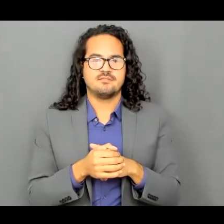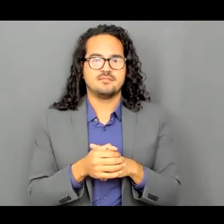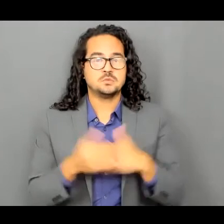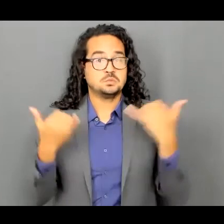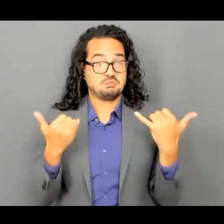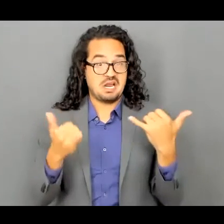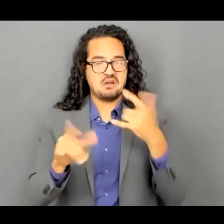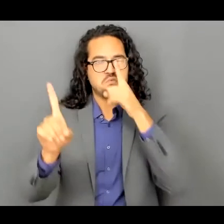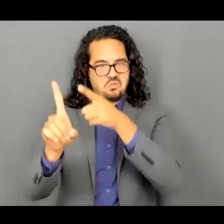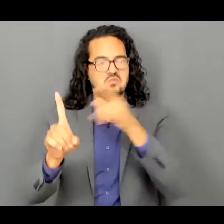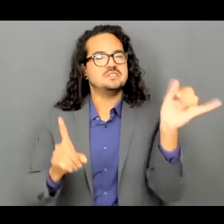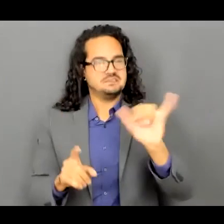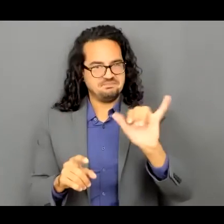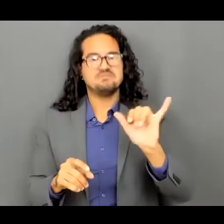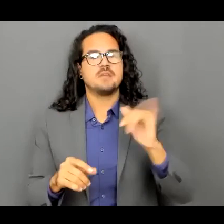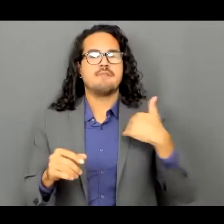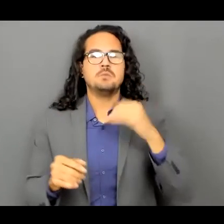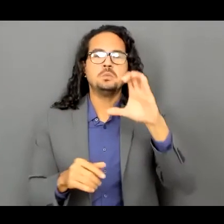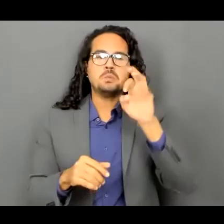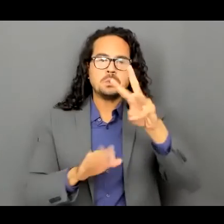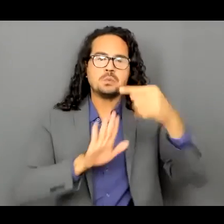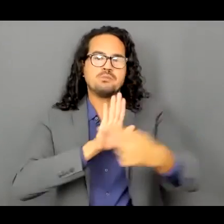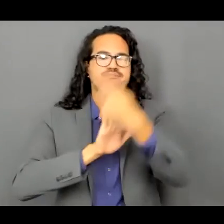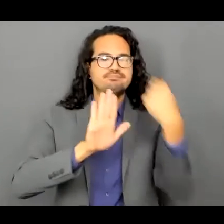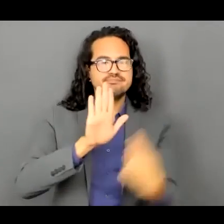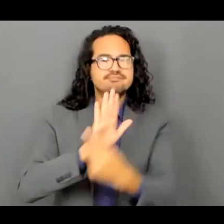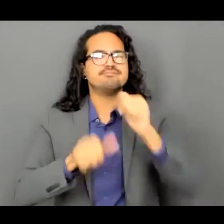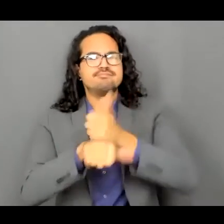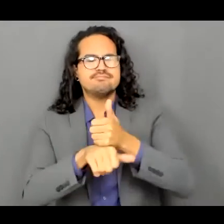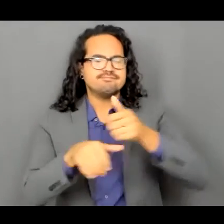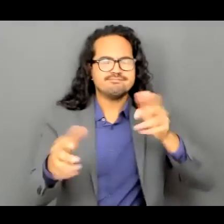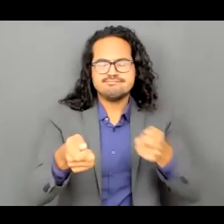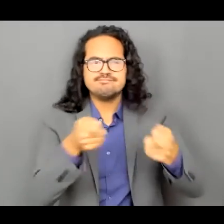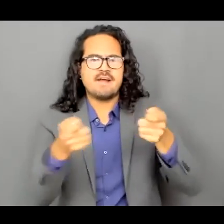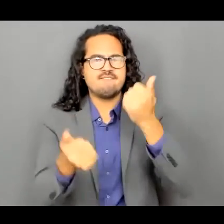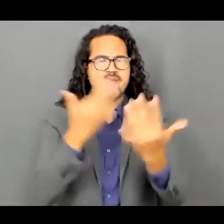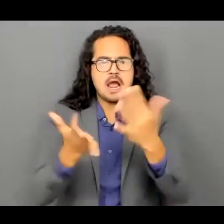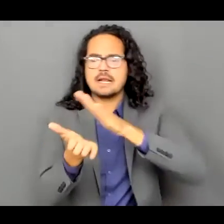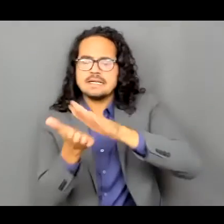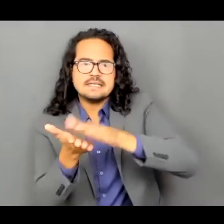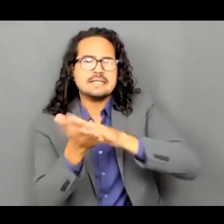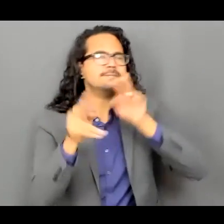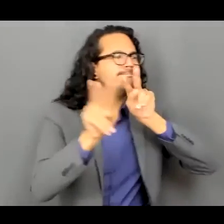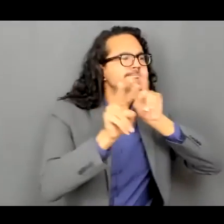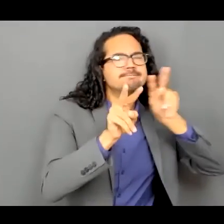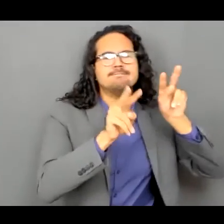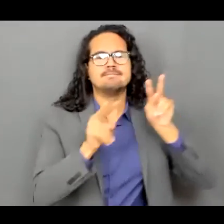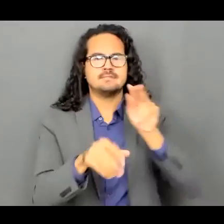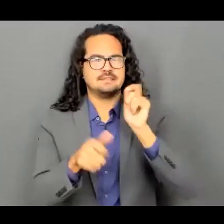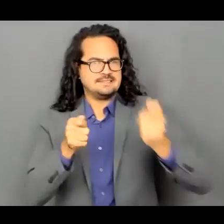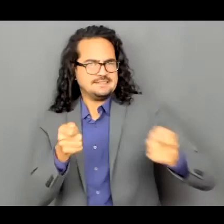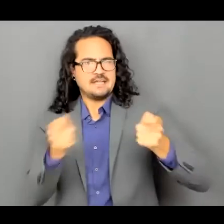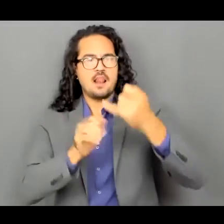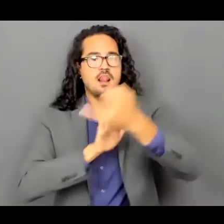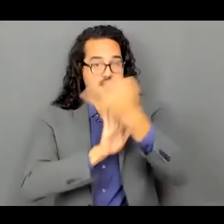rodeando todo el incendio y que están están tratando de acabar con el fuego muchas gracias